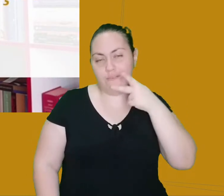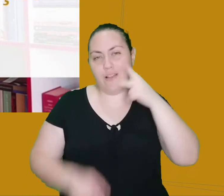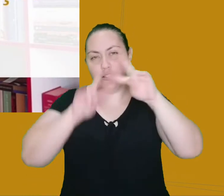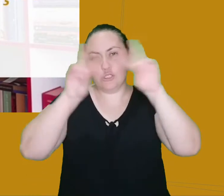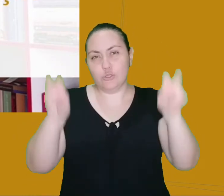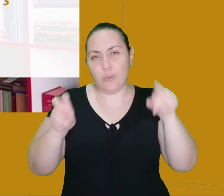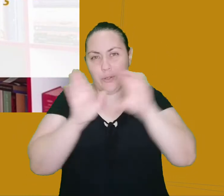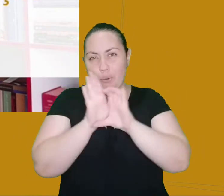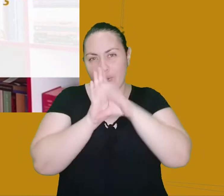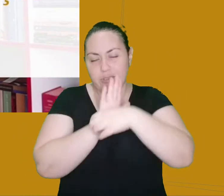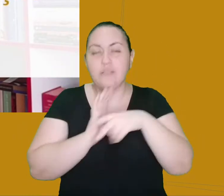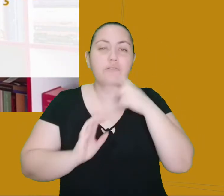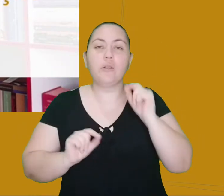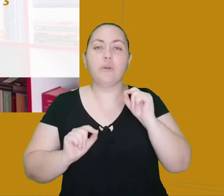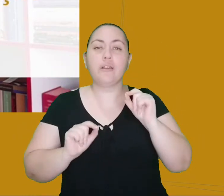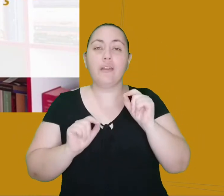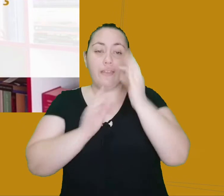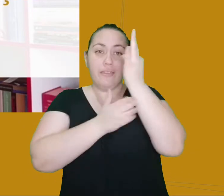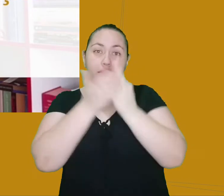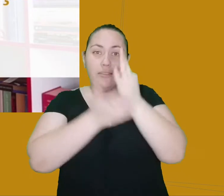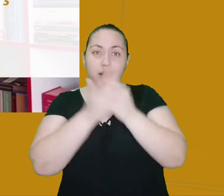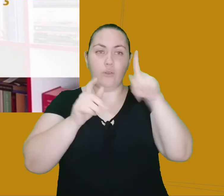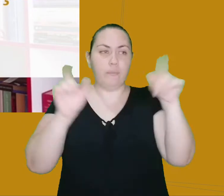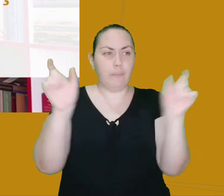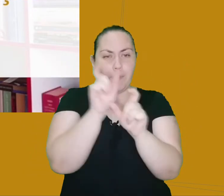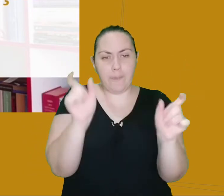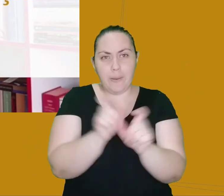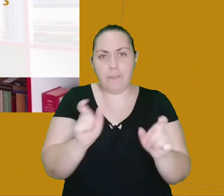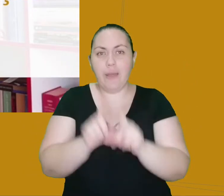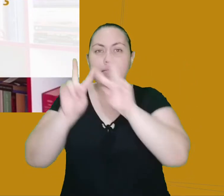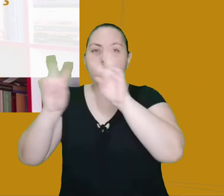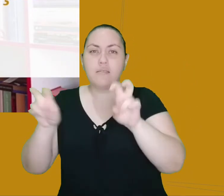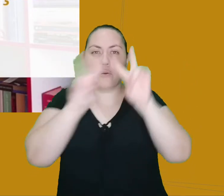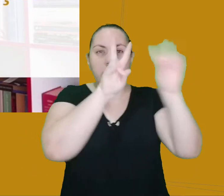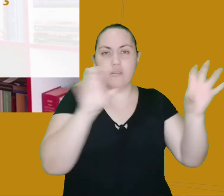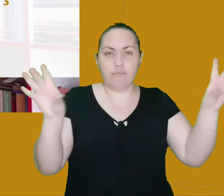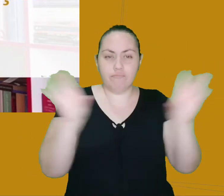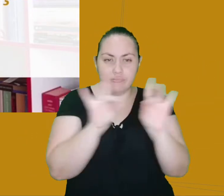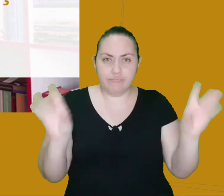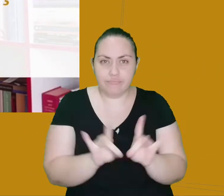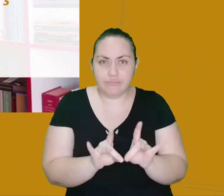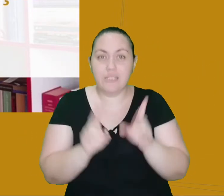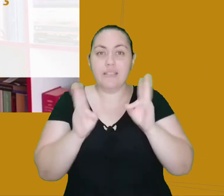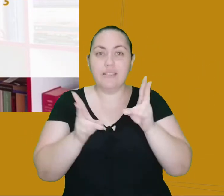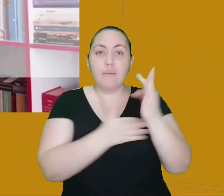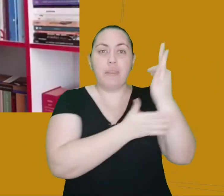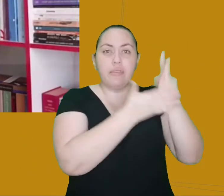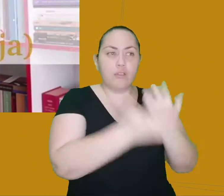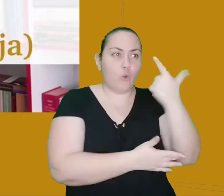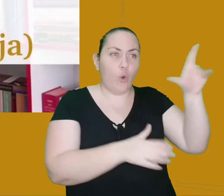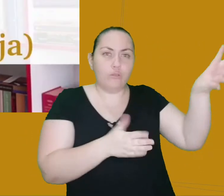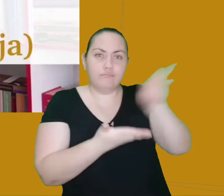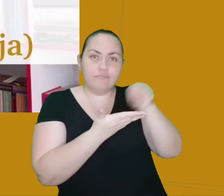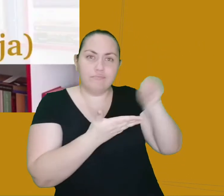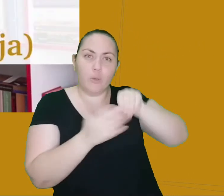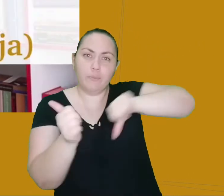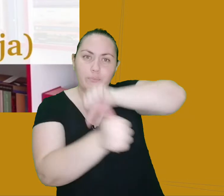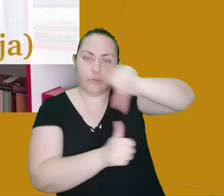texto se constrói como um mosaico de citações. Todo texto é a absorção e transformação de outro texto. Ou, em outras palavras, pelo professor